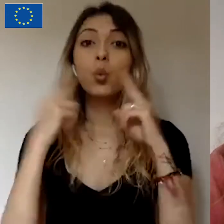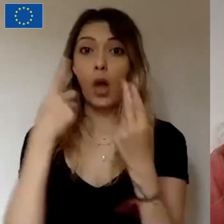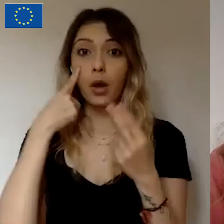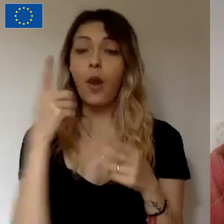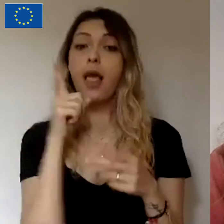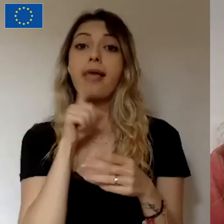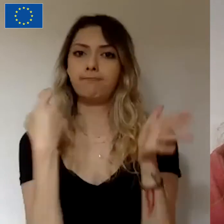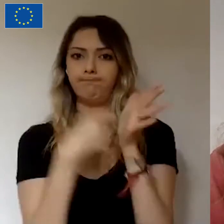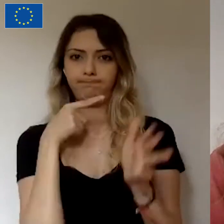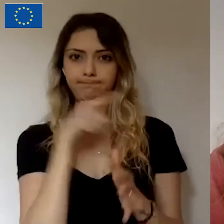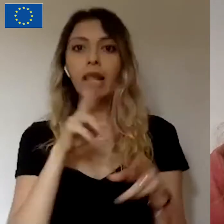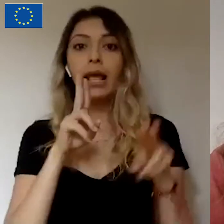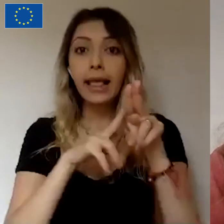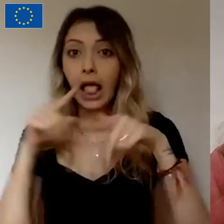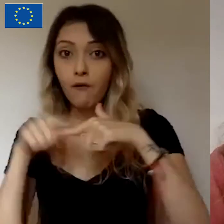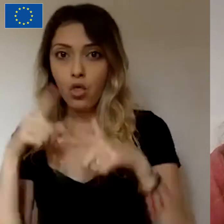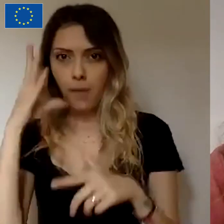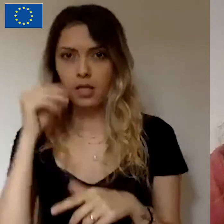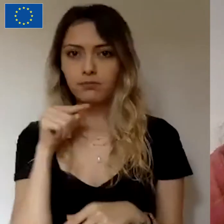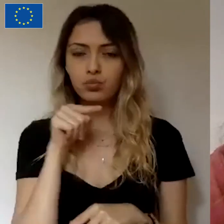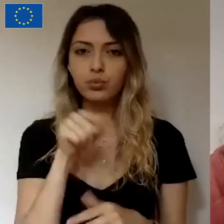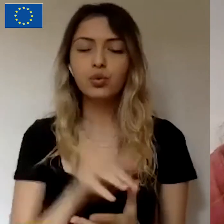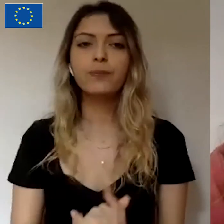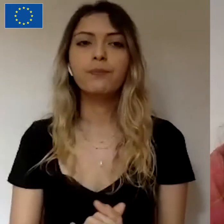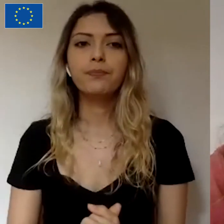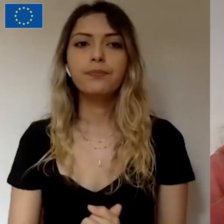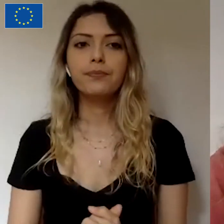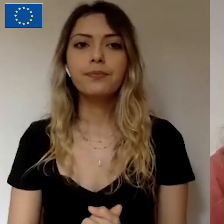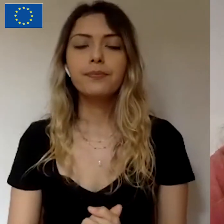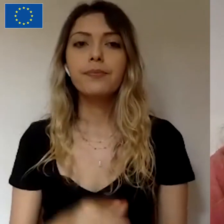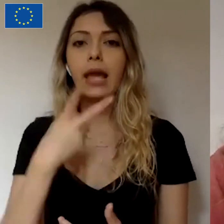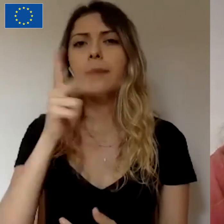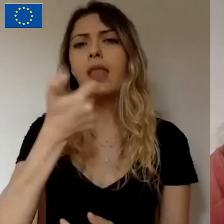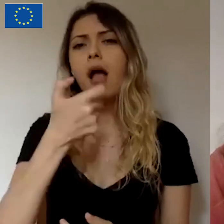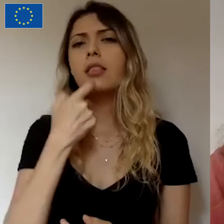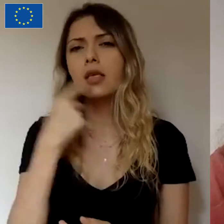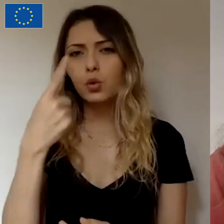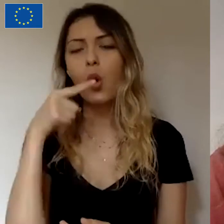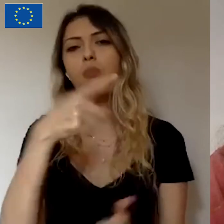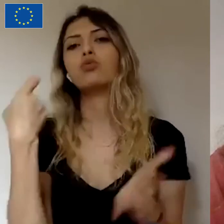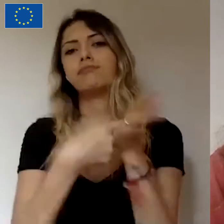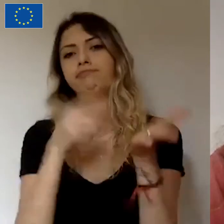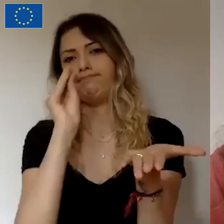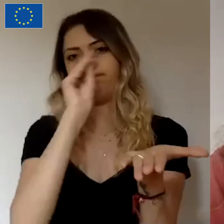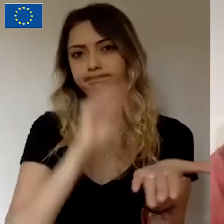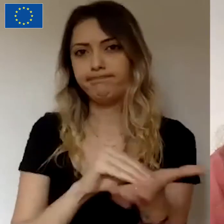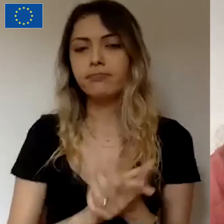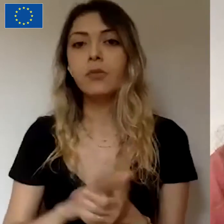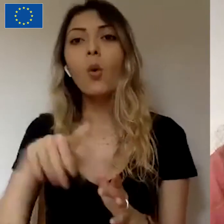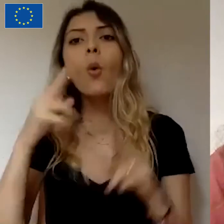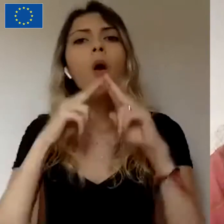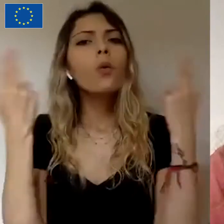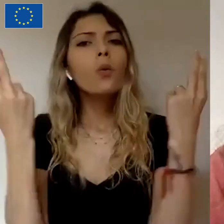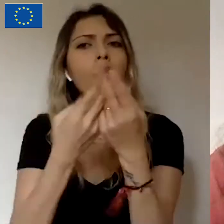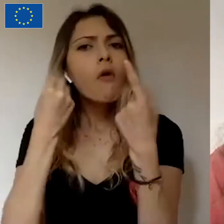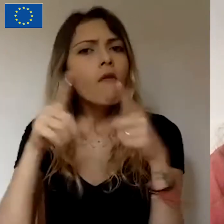2006 yılında bu işin adı aslında konulmuş oluyor böylece. Sonrasında da dünyada pek çok platform kuruluyor kitlesel